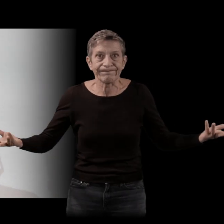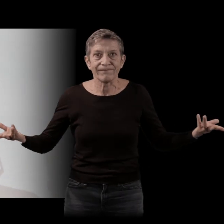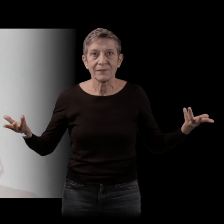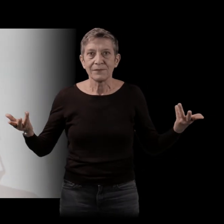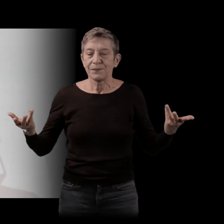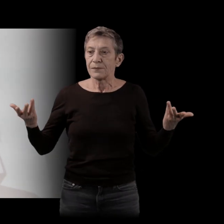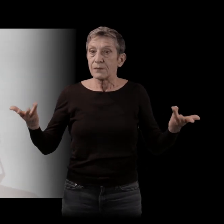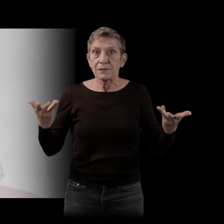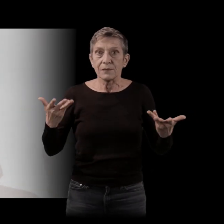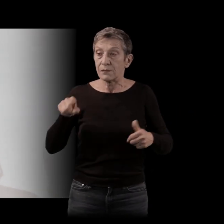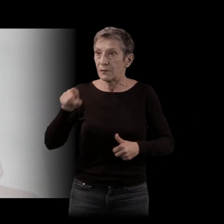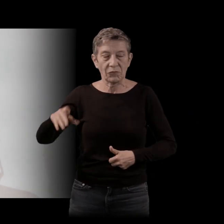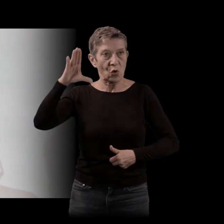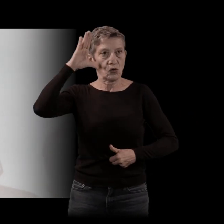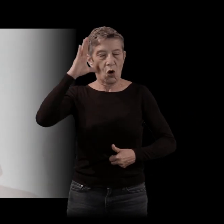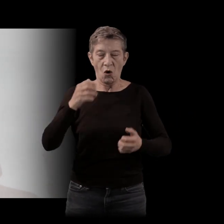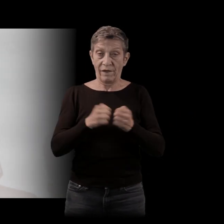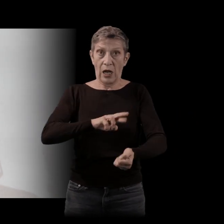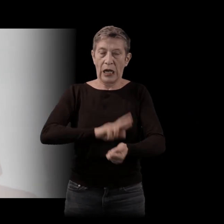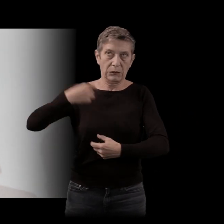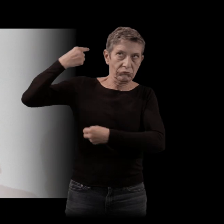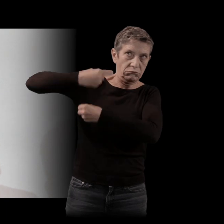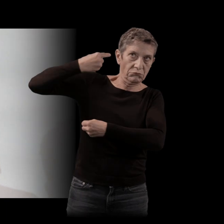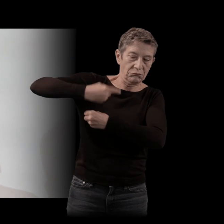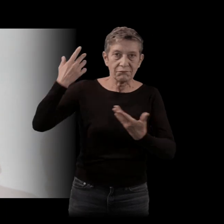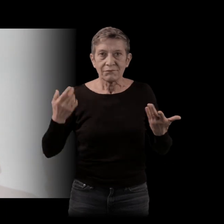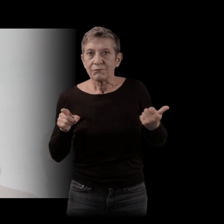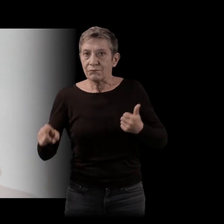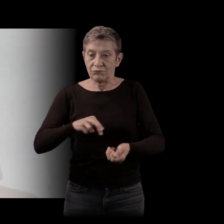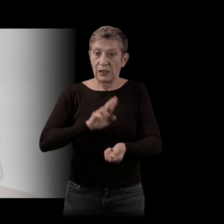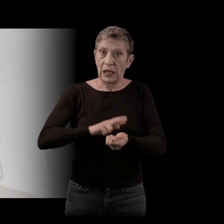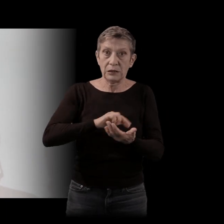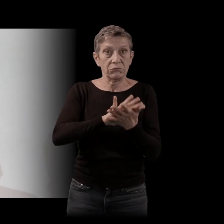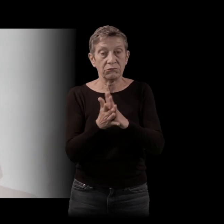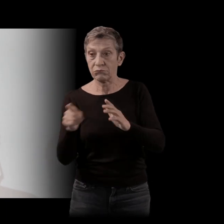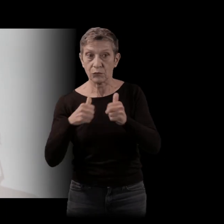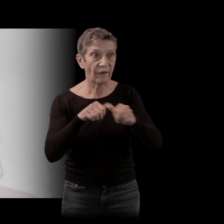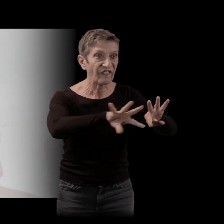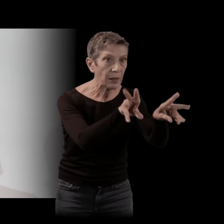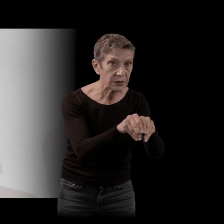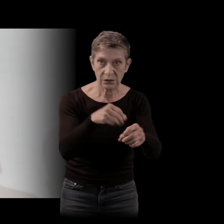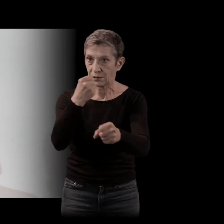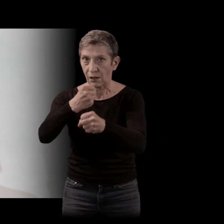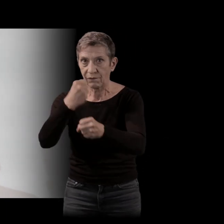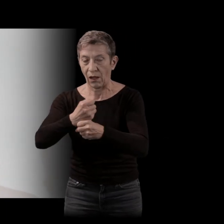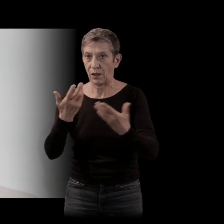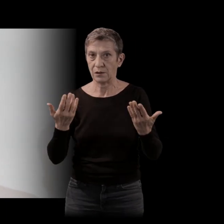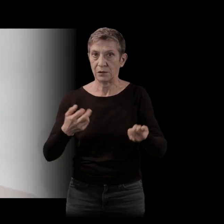son sommeil obéissait à des exigences supérieures, son rythme était devenu familial, professionnel, sa cadence, en